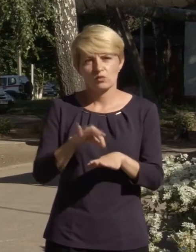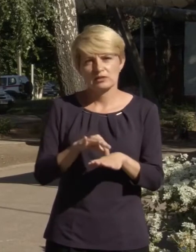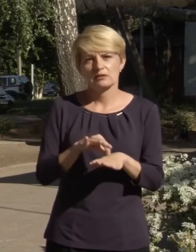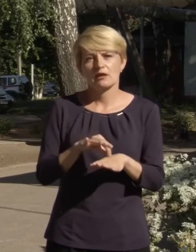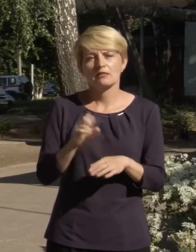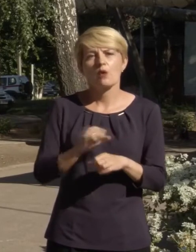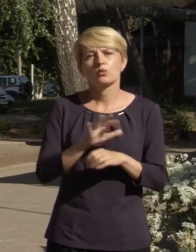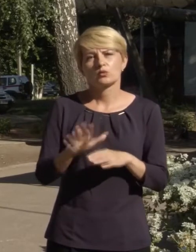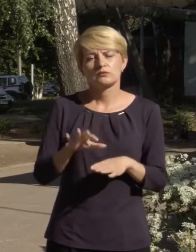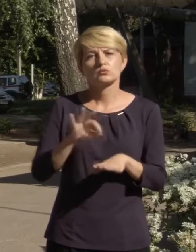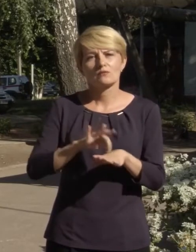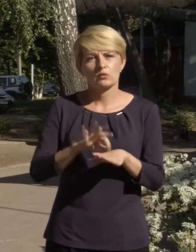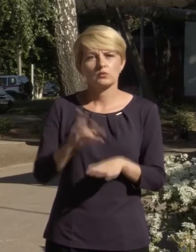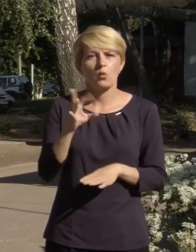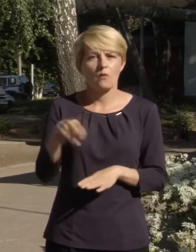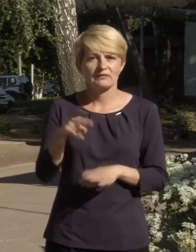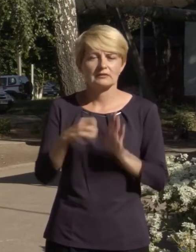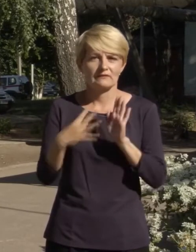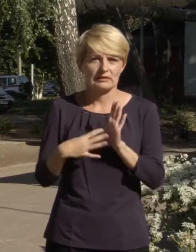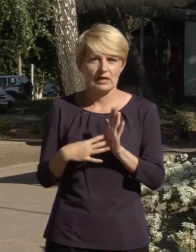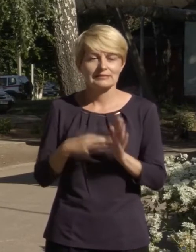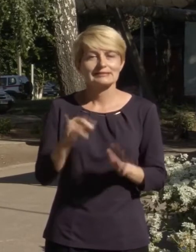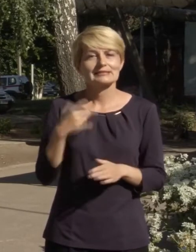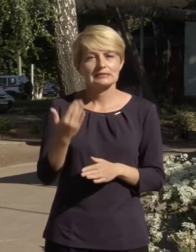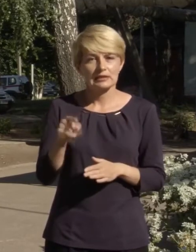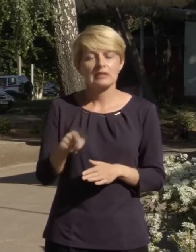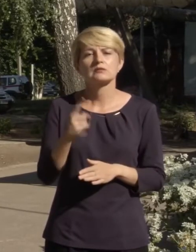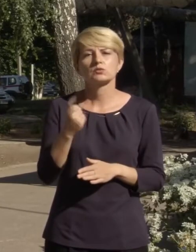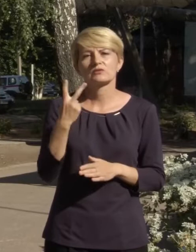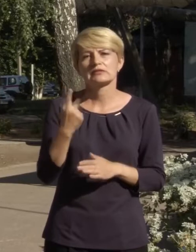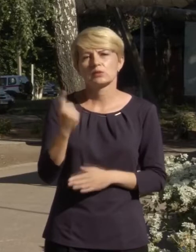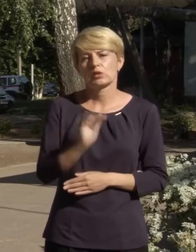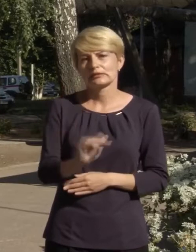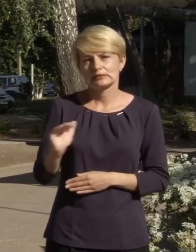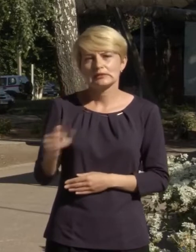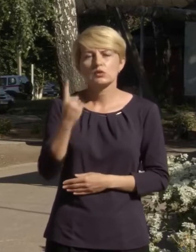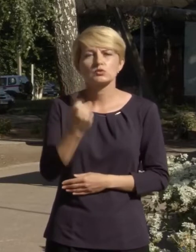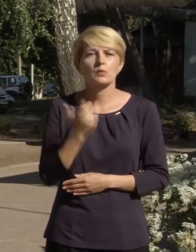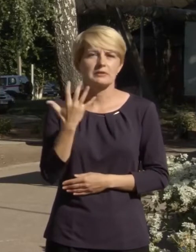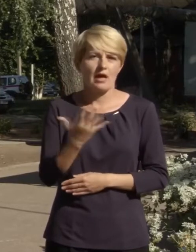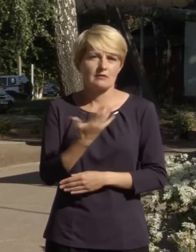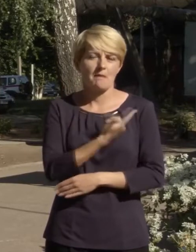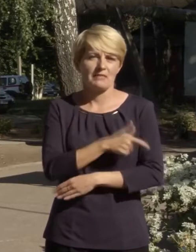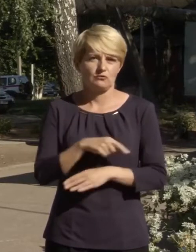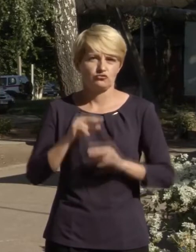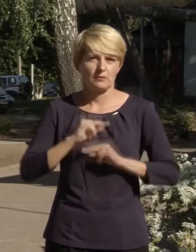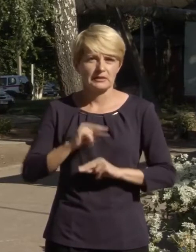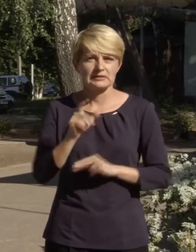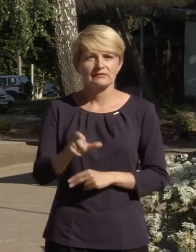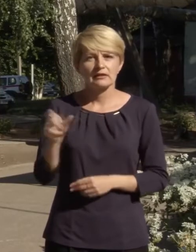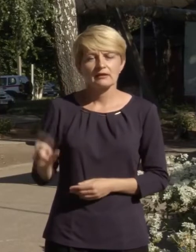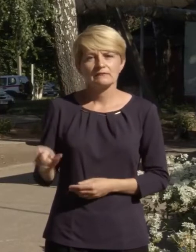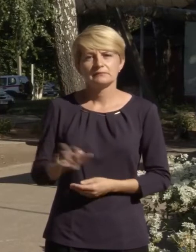на коронавірусну хворобу COVID-19. З них 121 дитина, а також 105 медичних працівників.